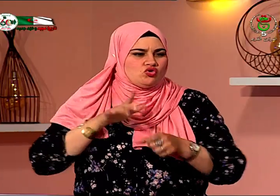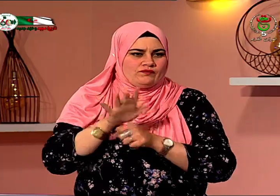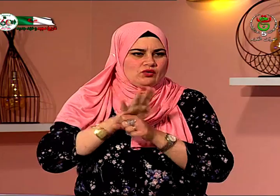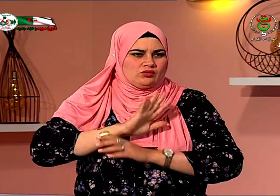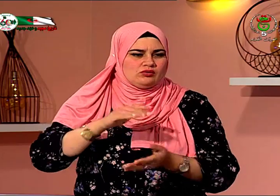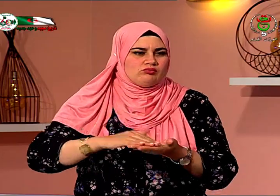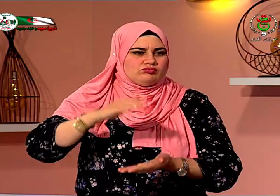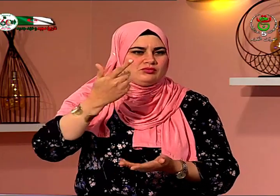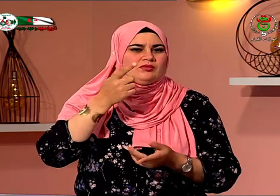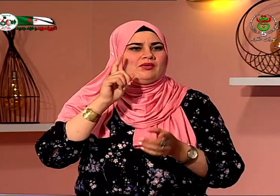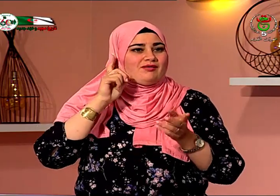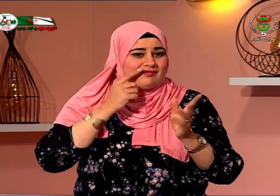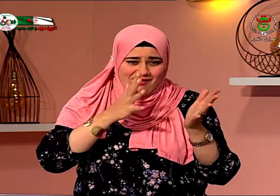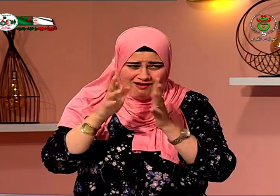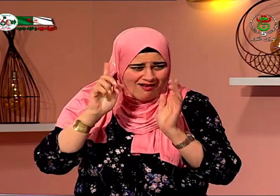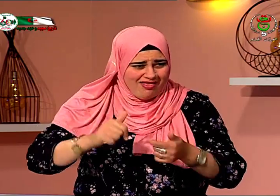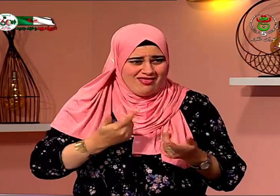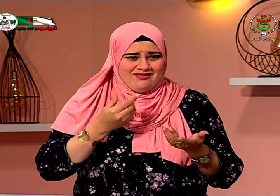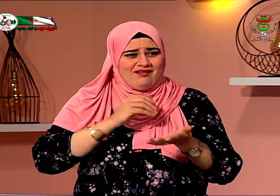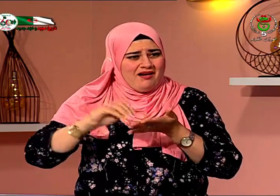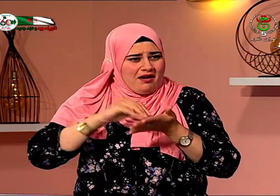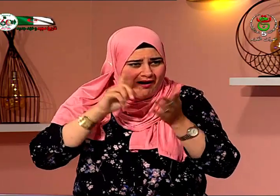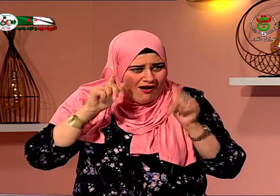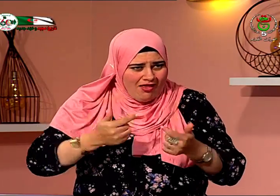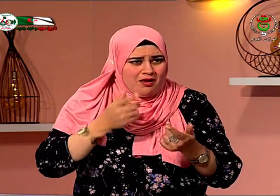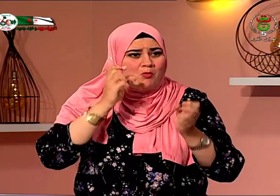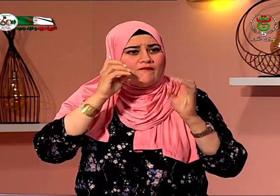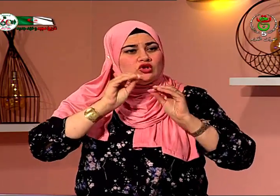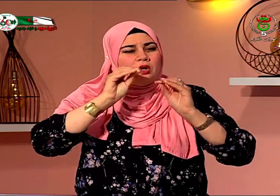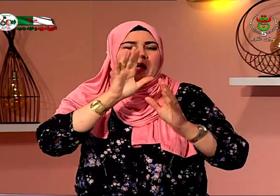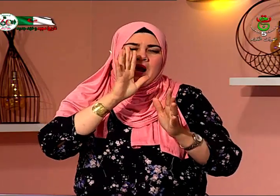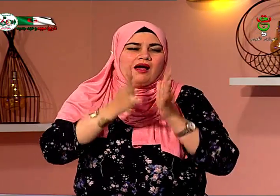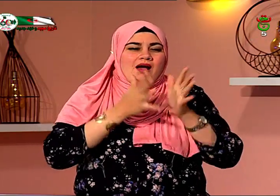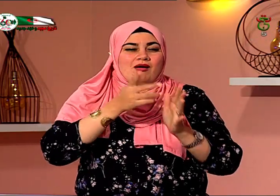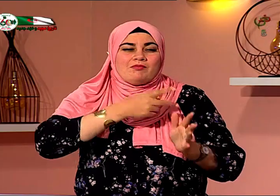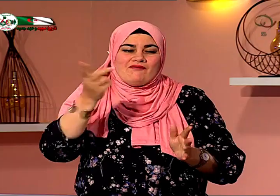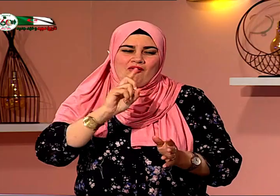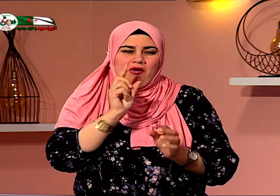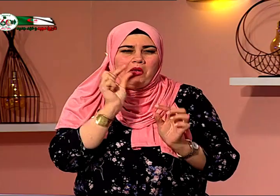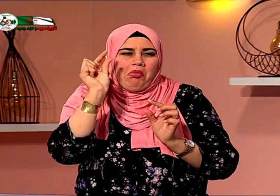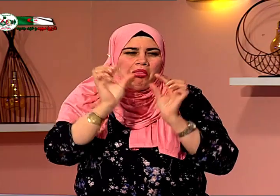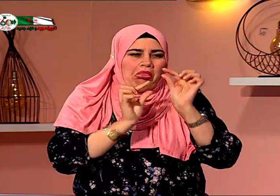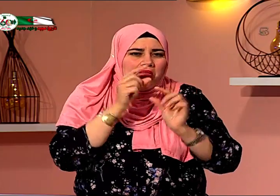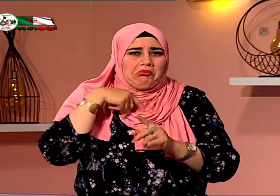لما قمت بالدراسة والتحق بالمدرسة وكين ساتدة